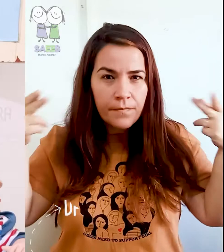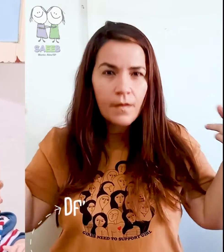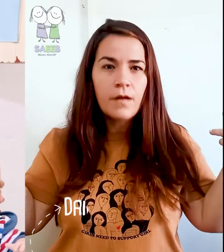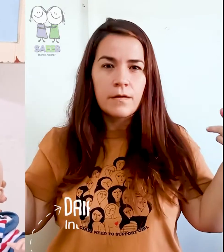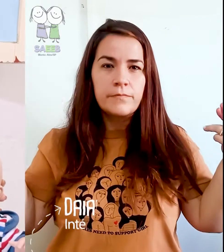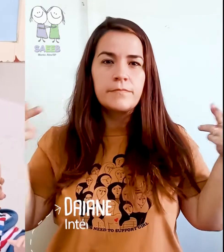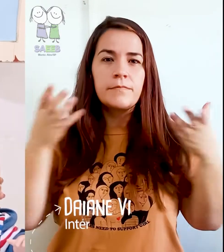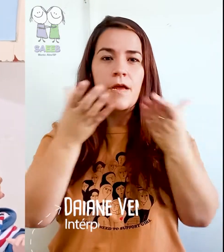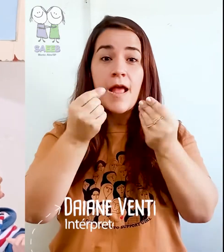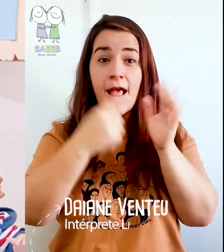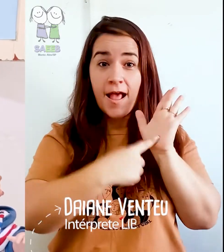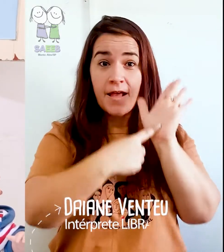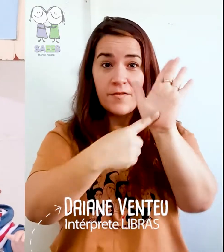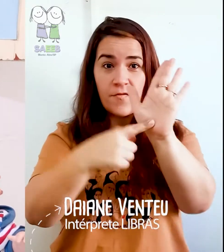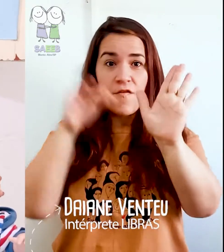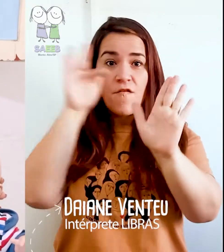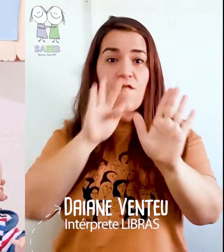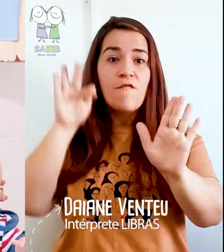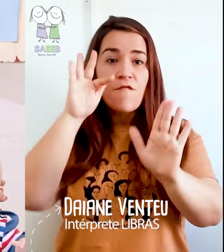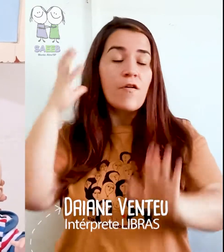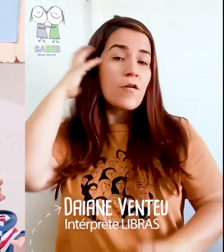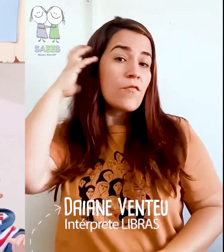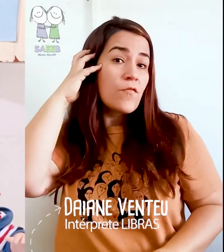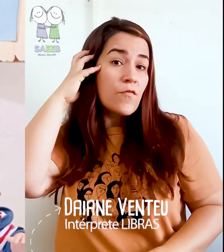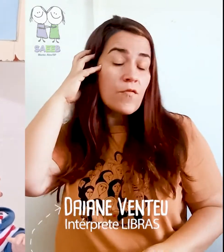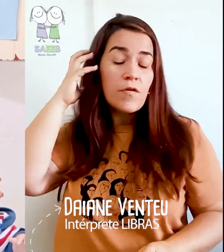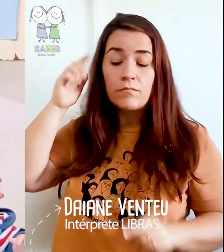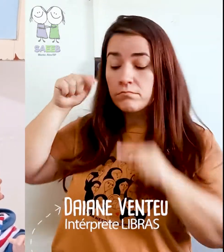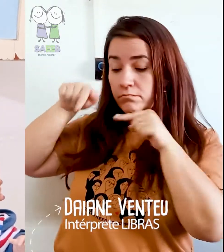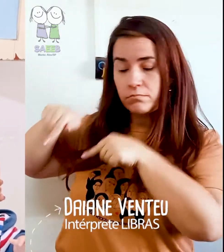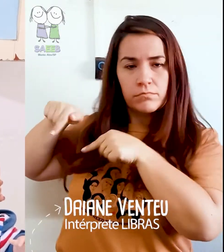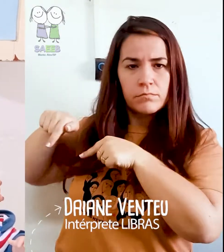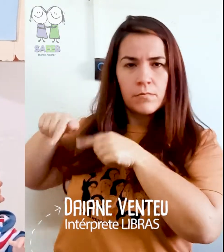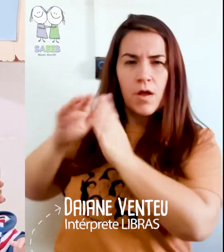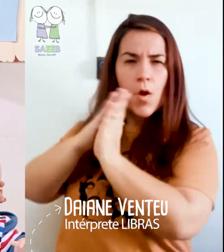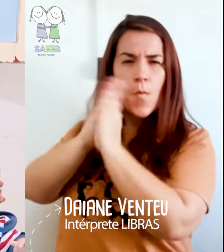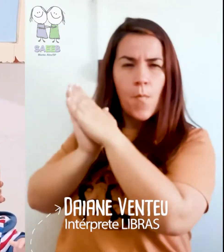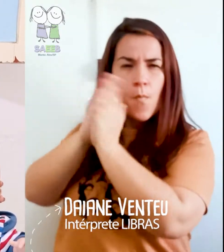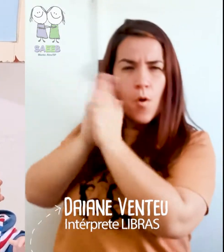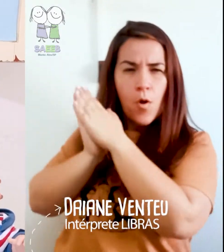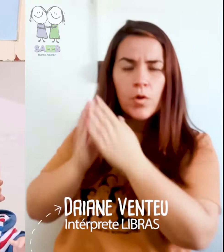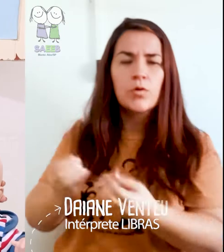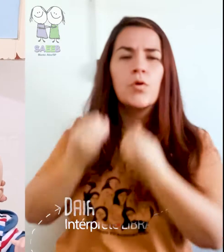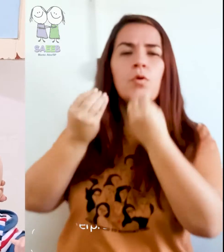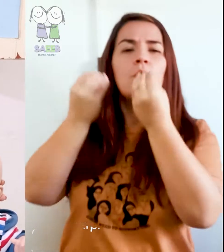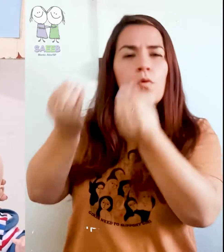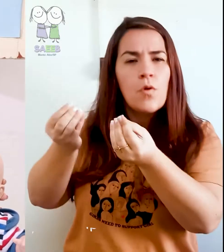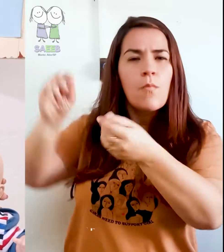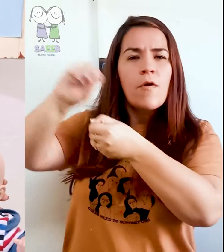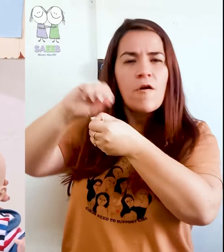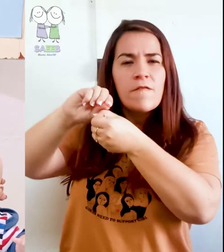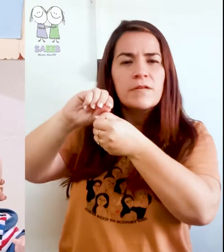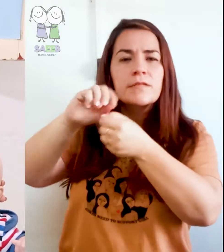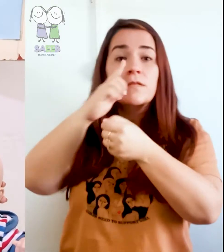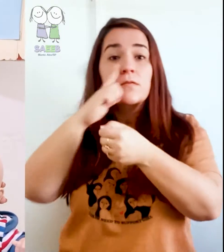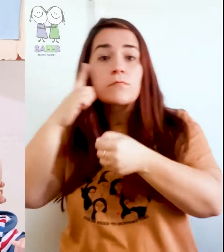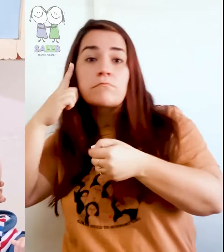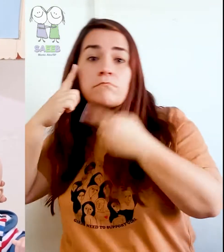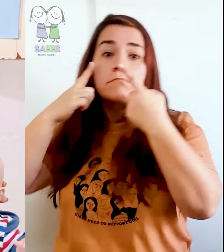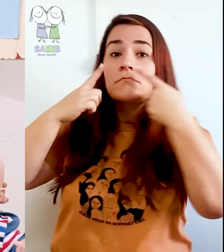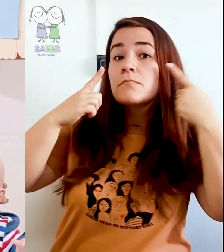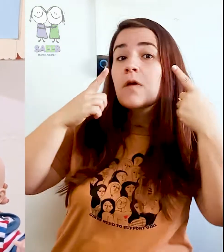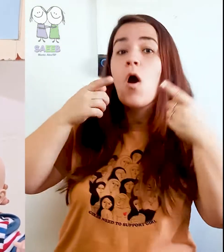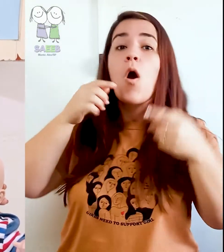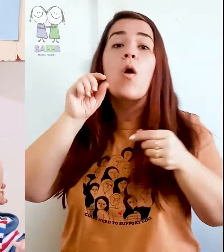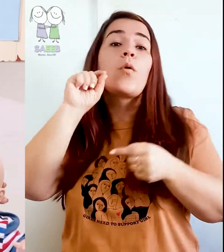deglução. Então, vou demonstrar nessa boneca as regiões onde a gente faz a massagem, o tipo da massagem, a direção